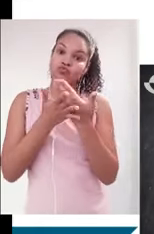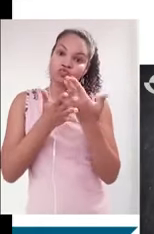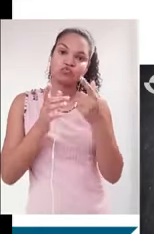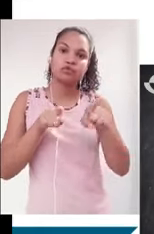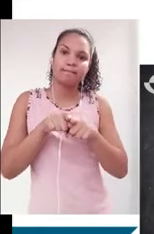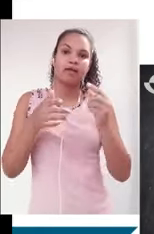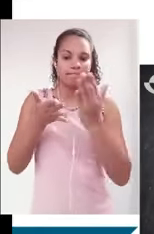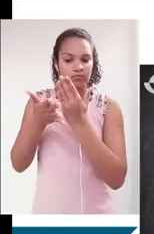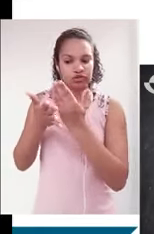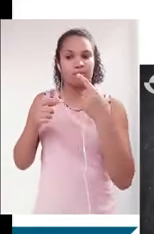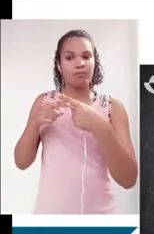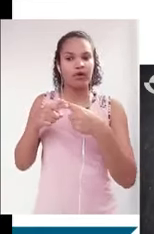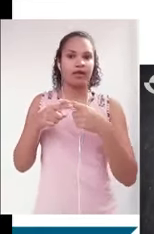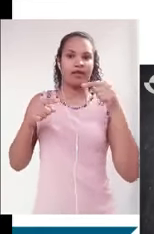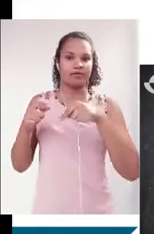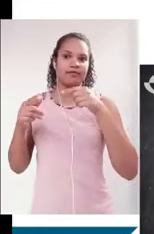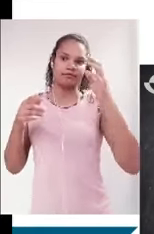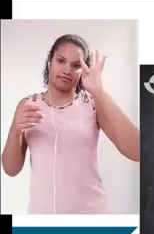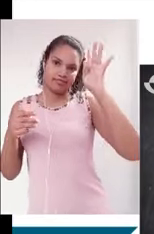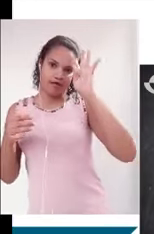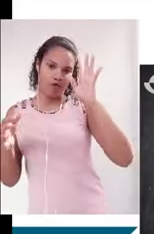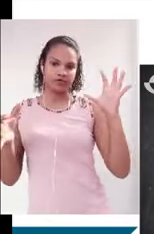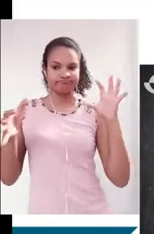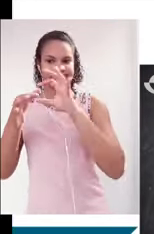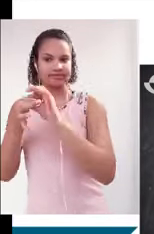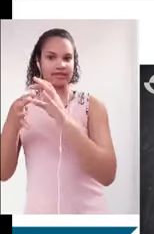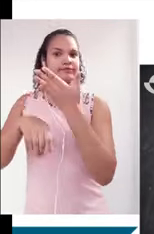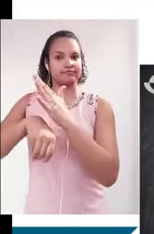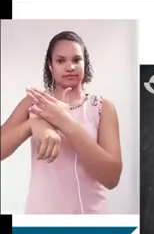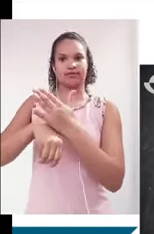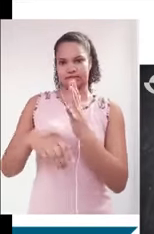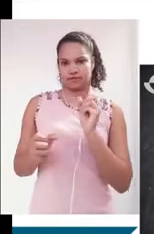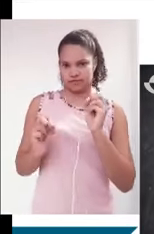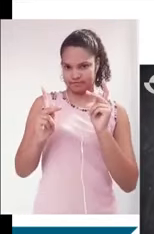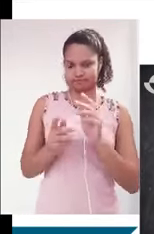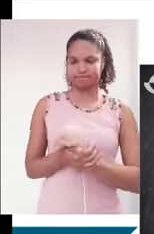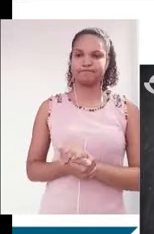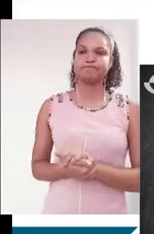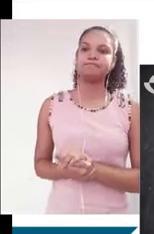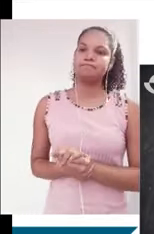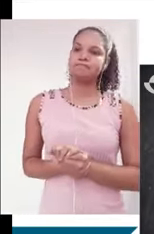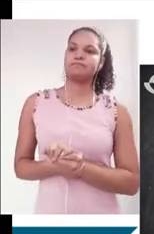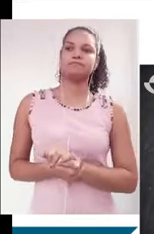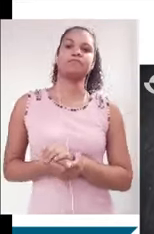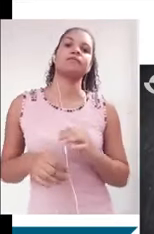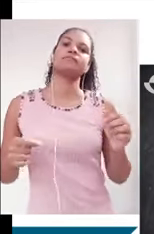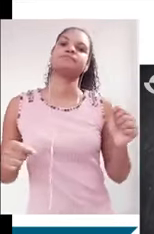justamente a concretização teórica e de exercícios daquilo que falamos aqui em vídeo-alto. A importância específica